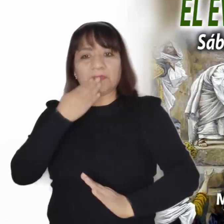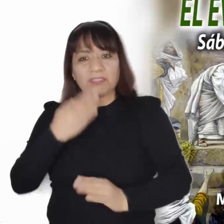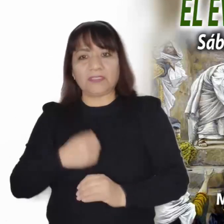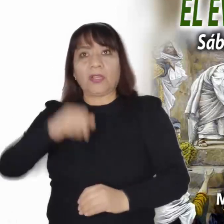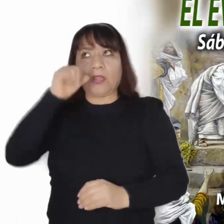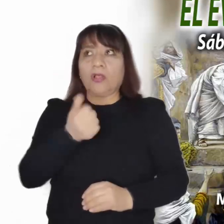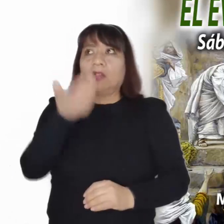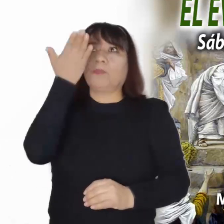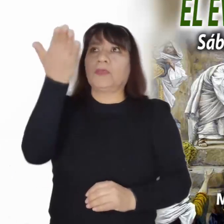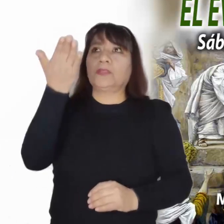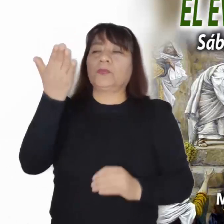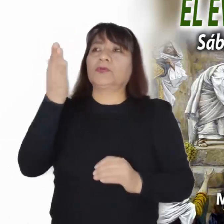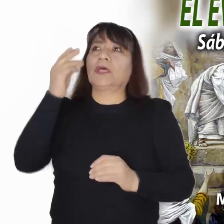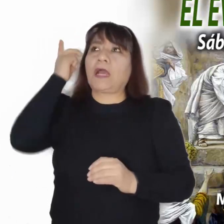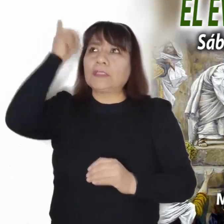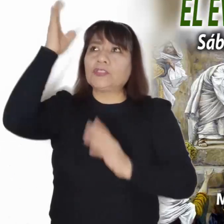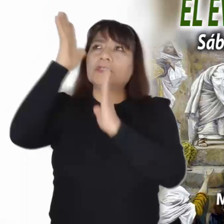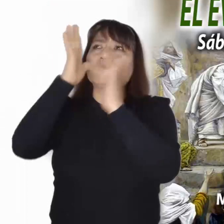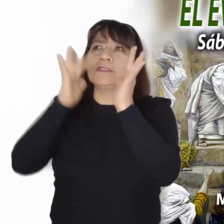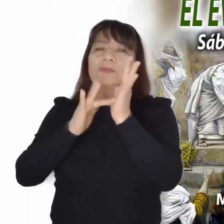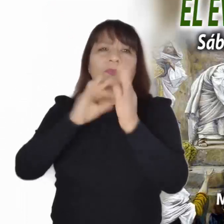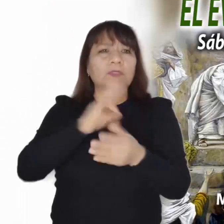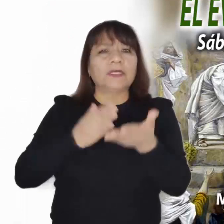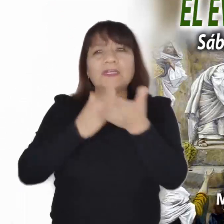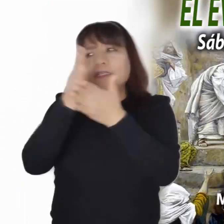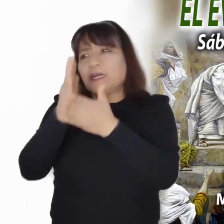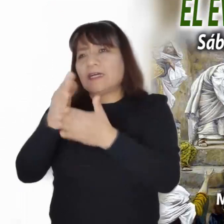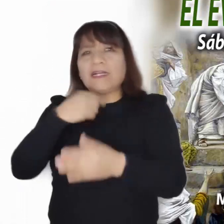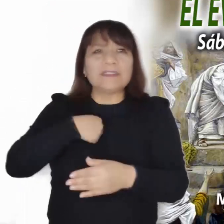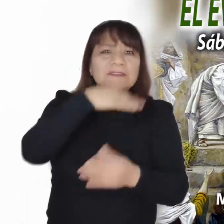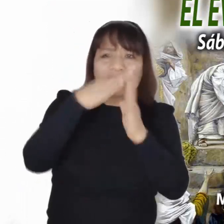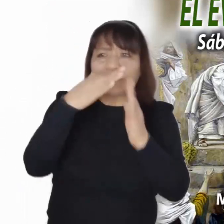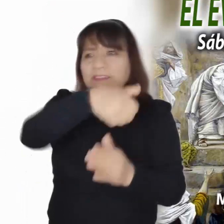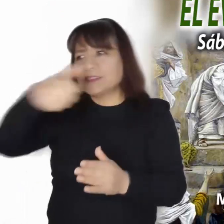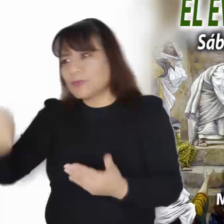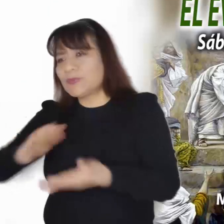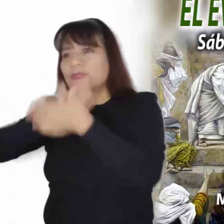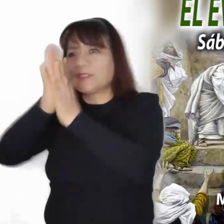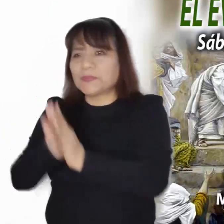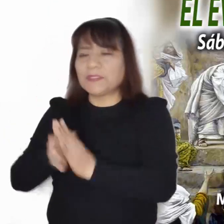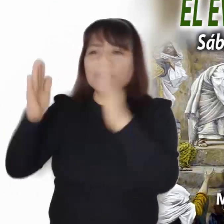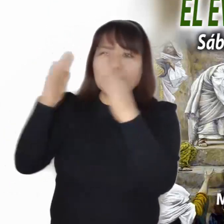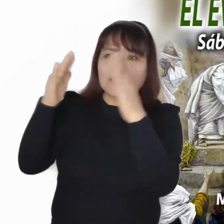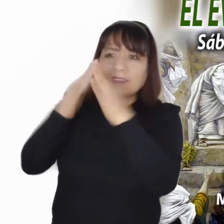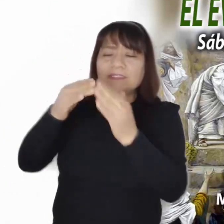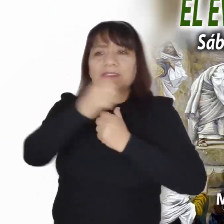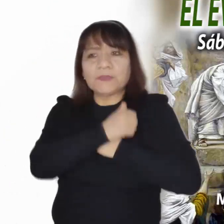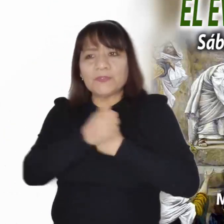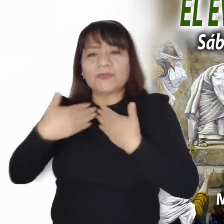casas y las transforme en hogares de amor, de comprensión y de armonía.